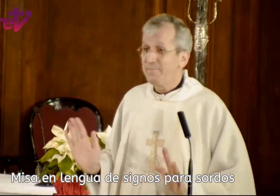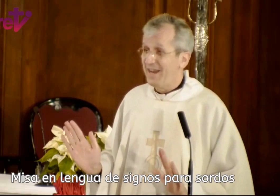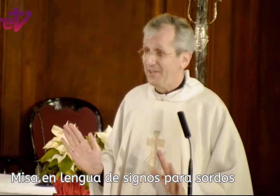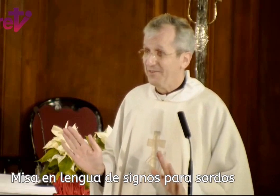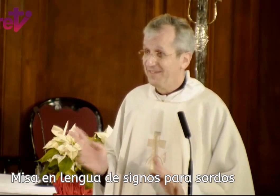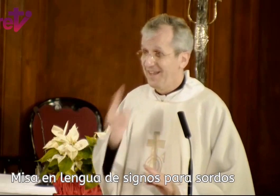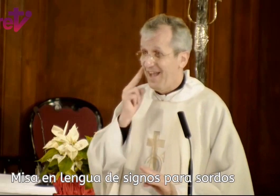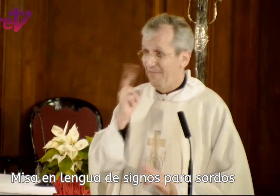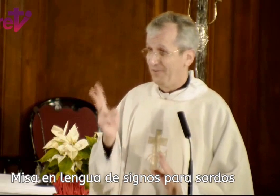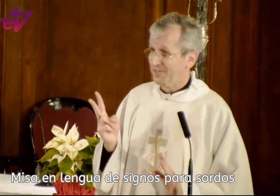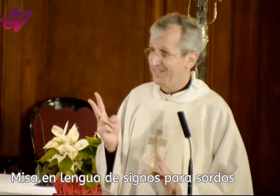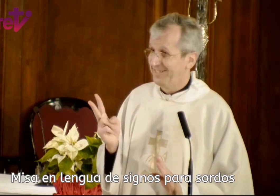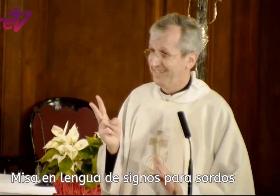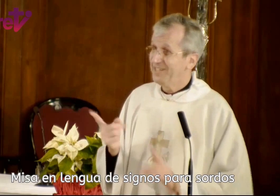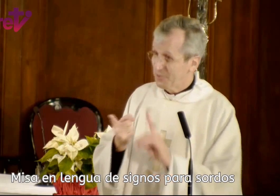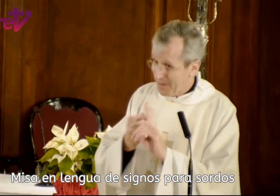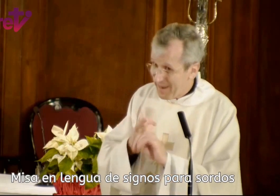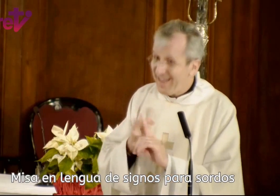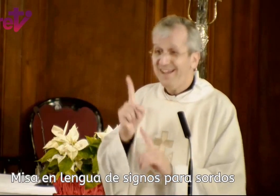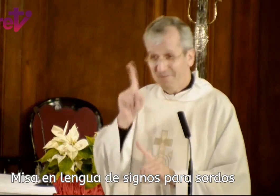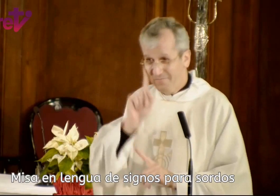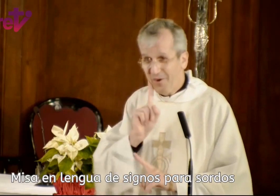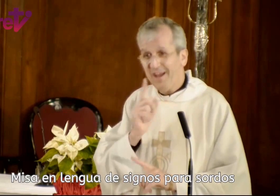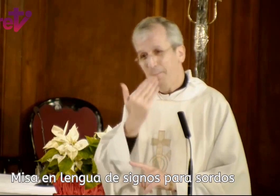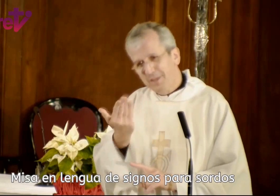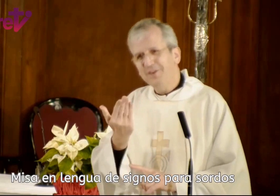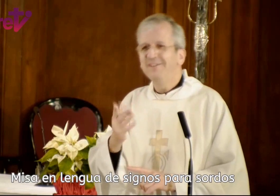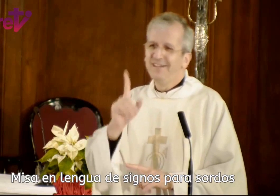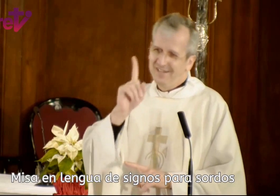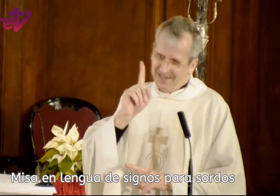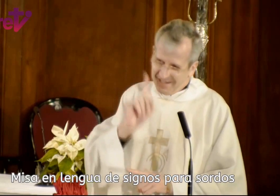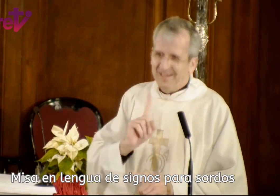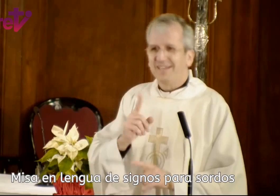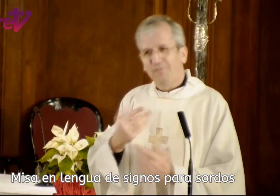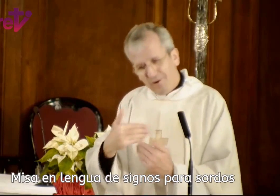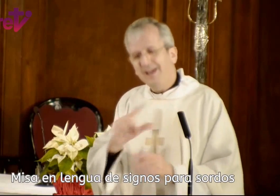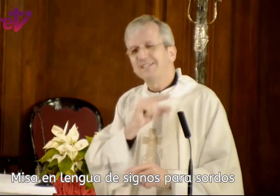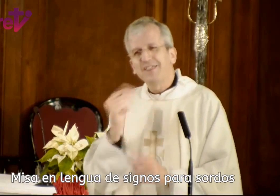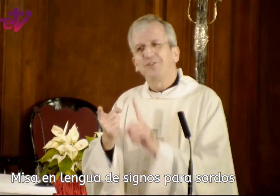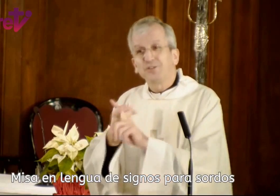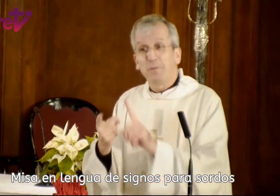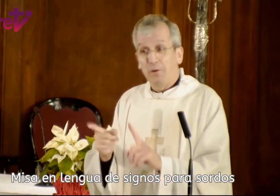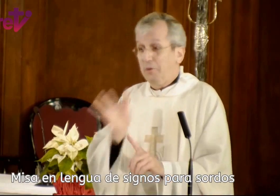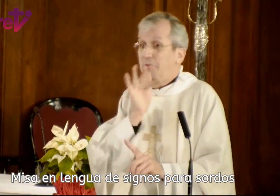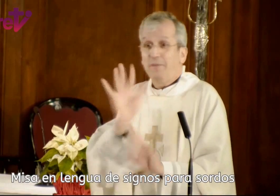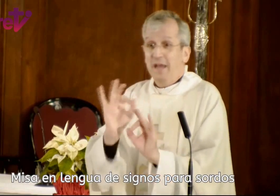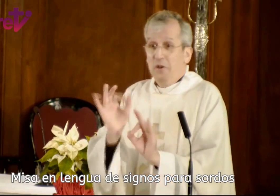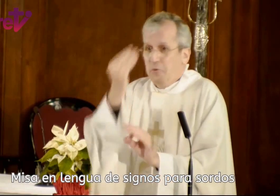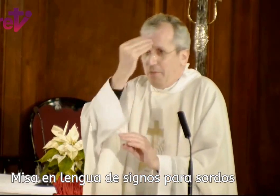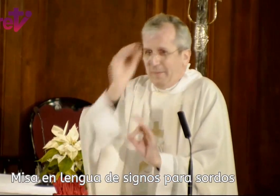seminario, Alfonso. Su hermana, monja, pidió que fuera sacerdote su hermano, que todavía no había